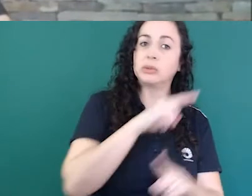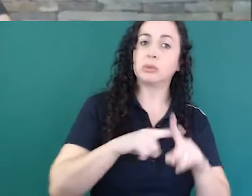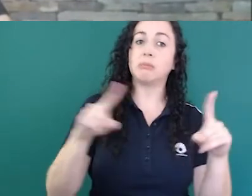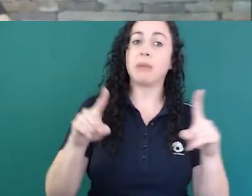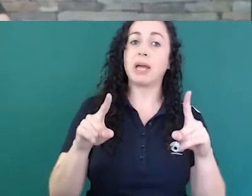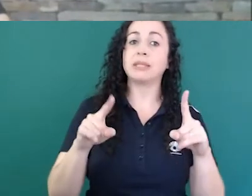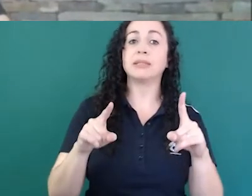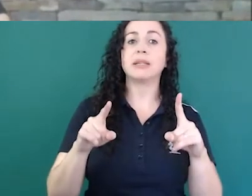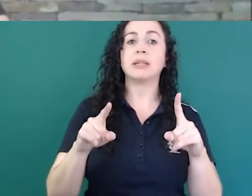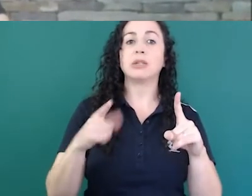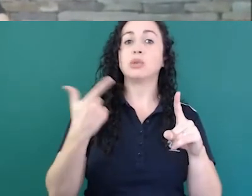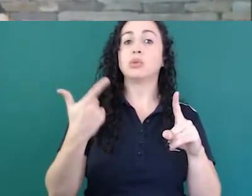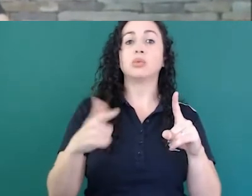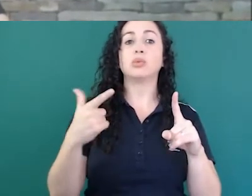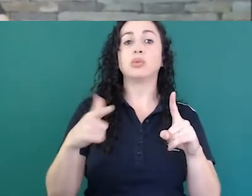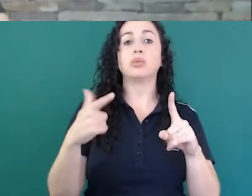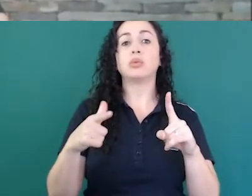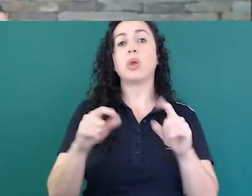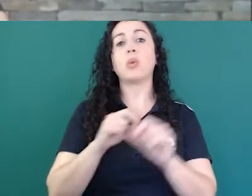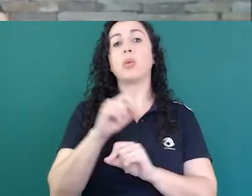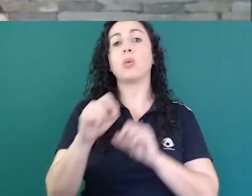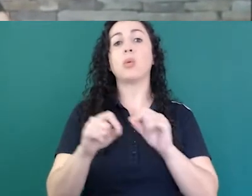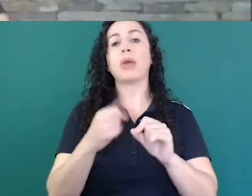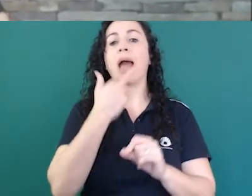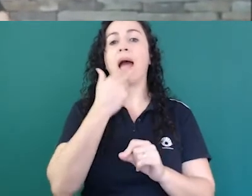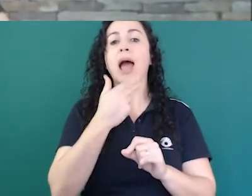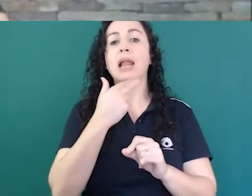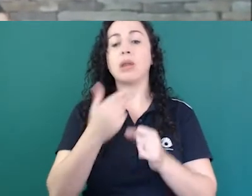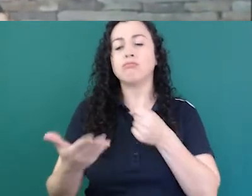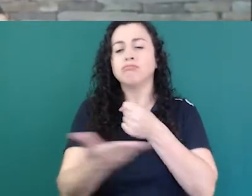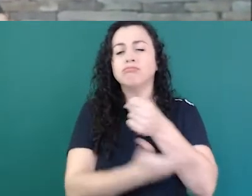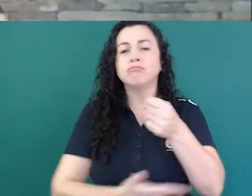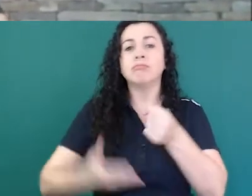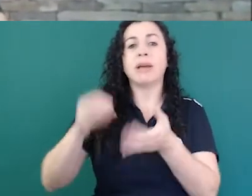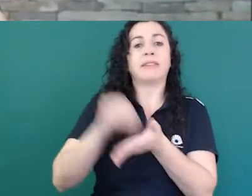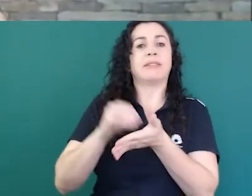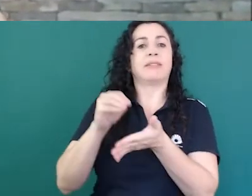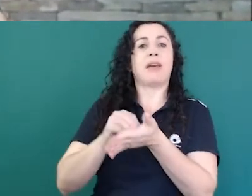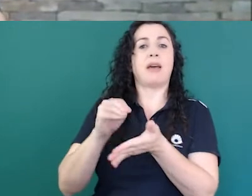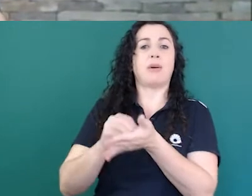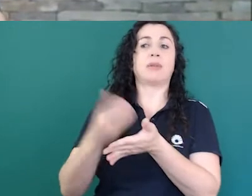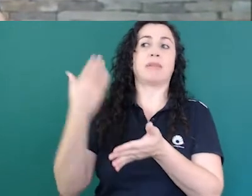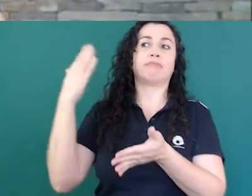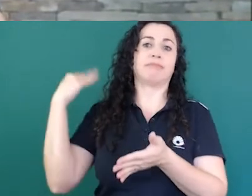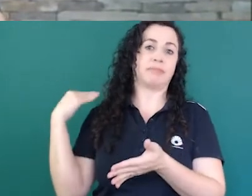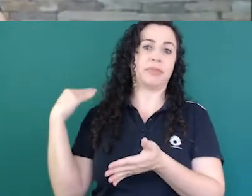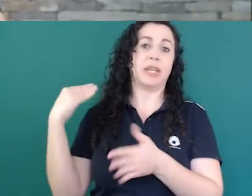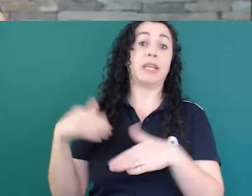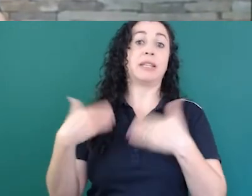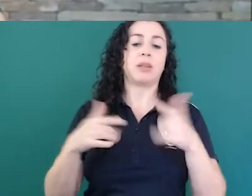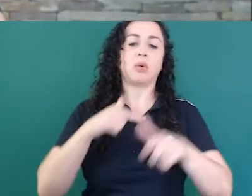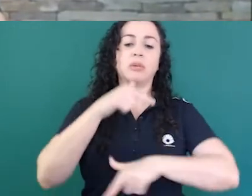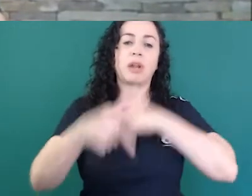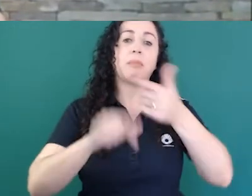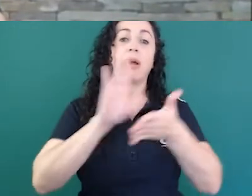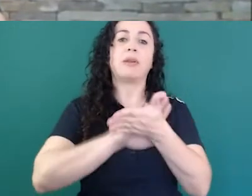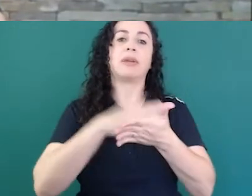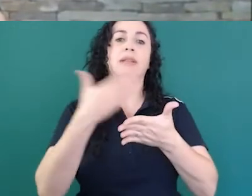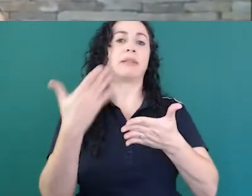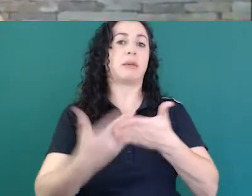na própria língua então o trabalho dos intérpretes é muito complexo nesse sentido porque eles têm